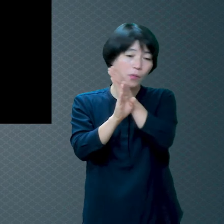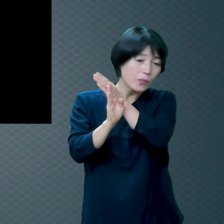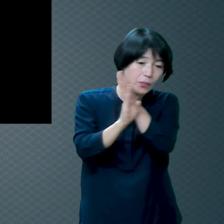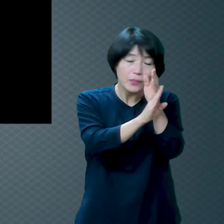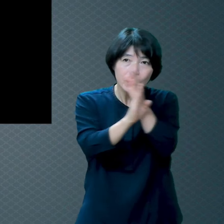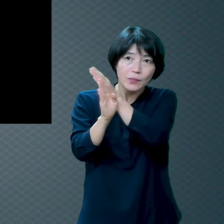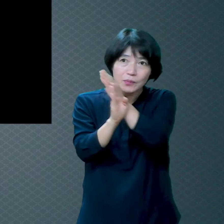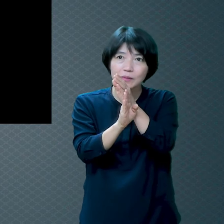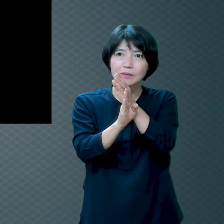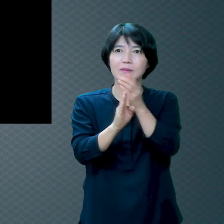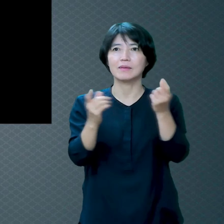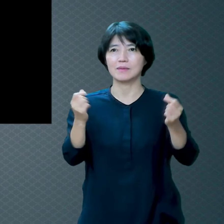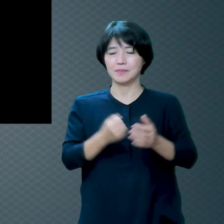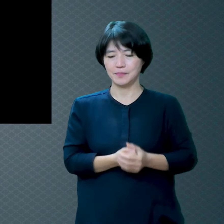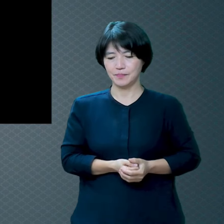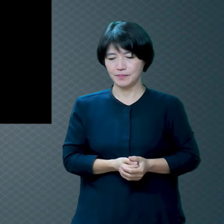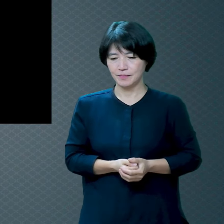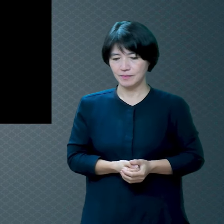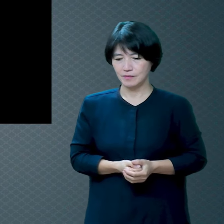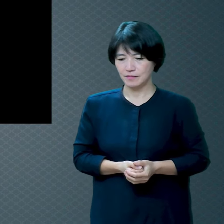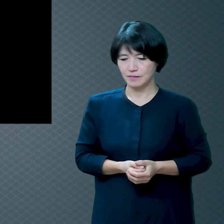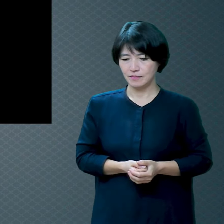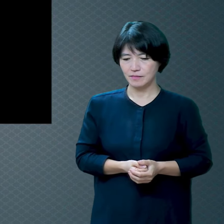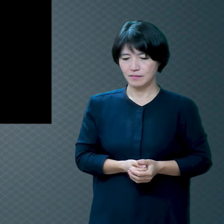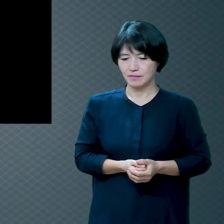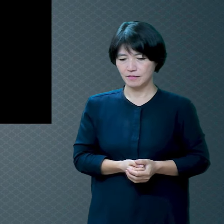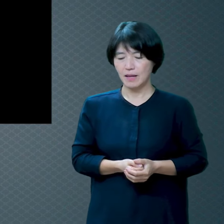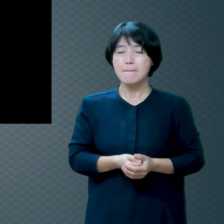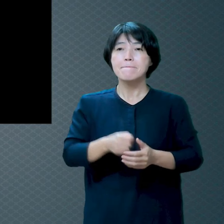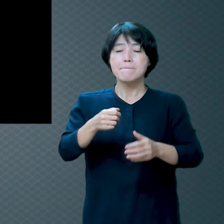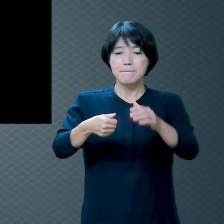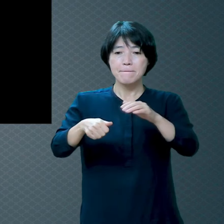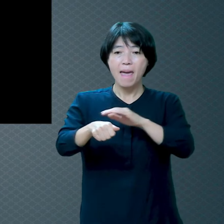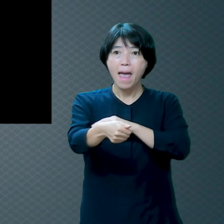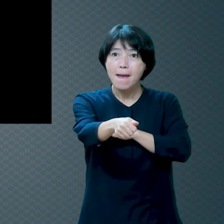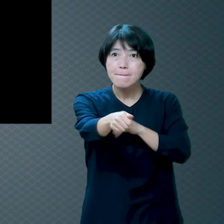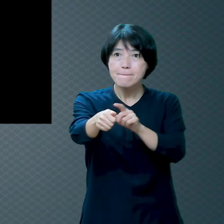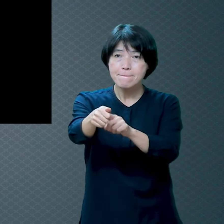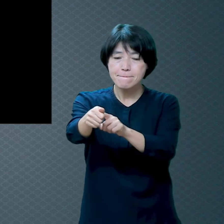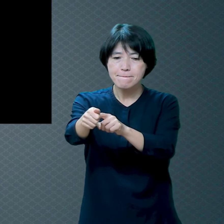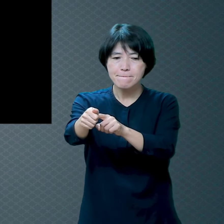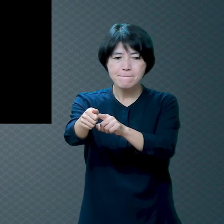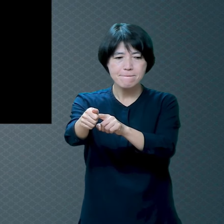시골에서 사신 분들은 아실 거예요 뱀을 잡아가지고요